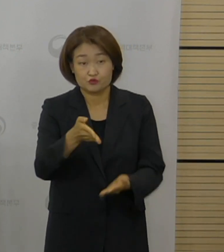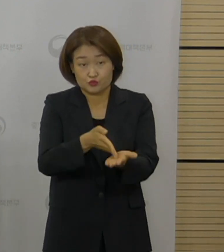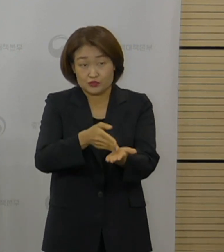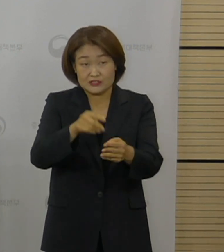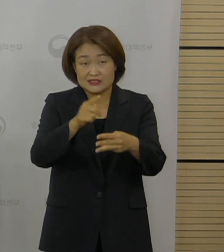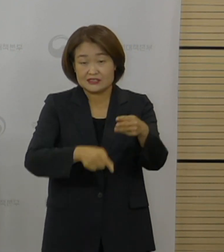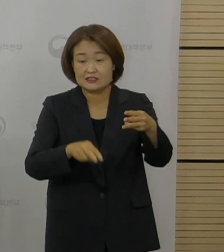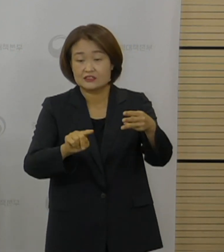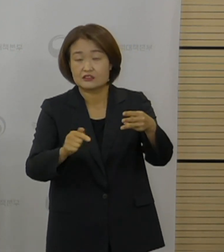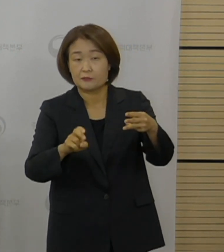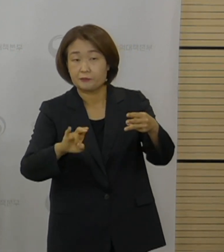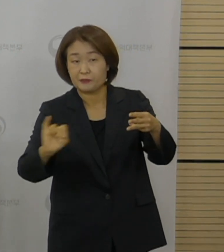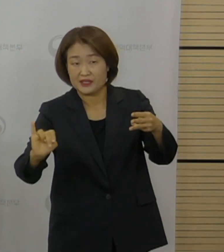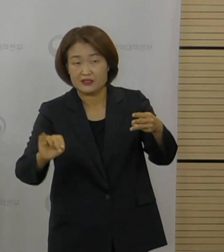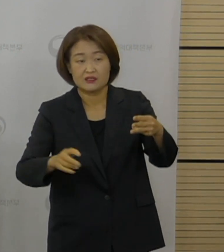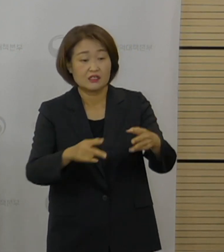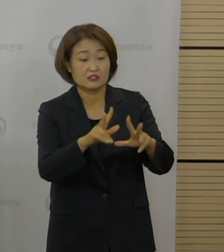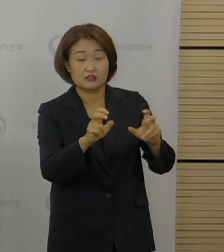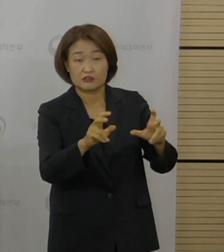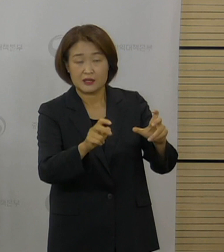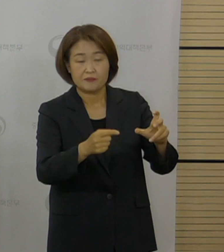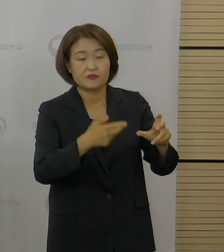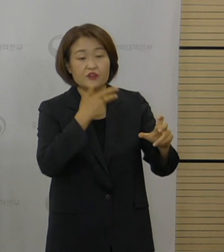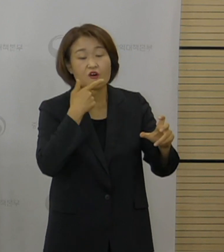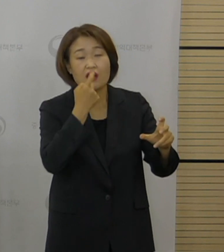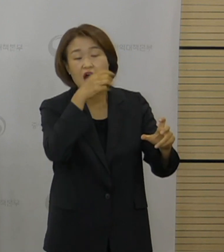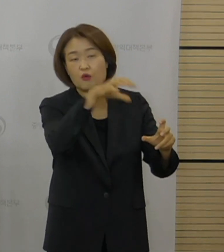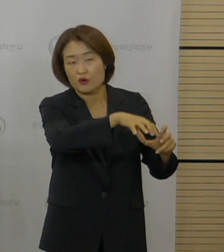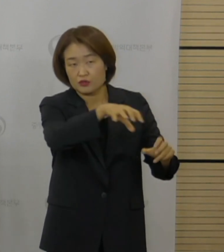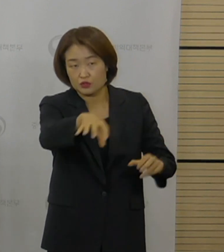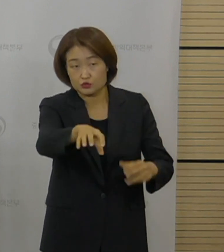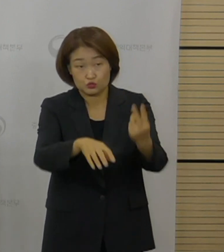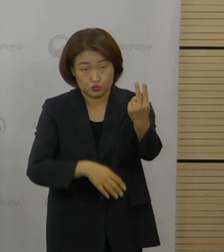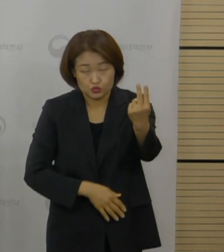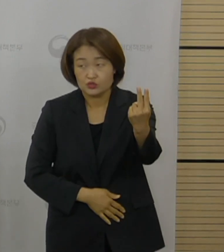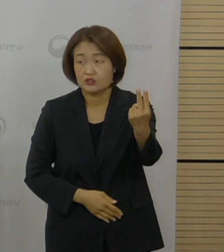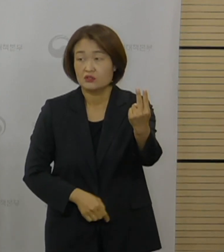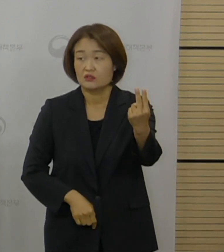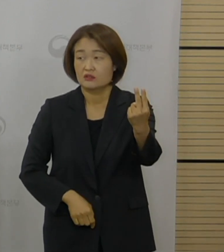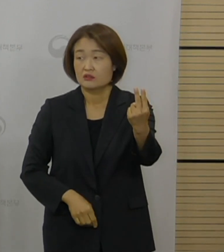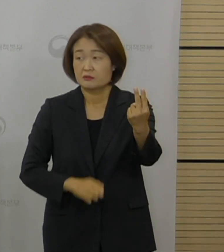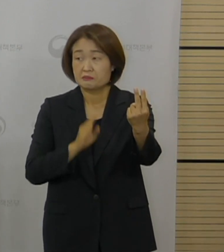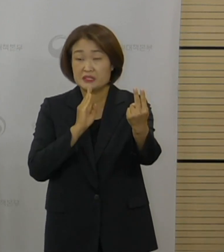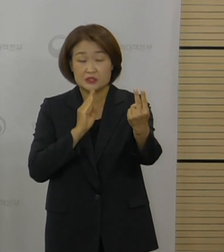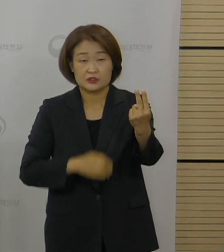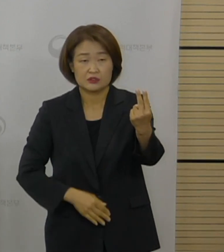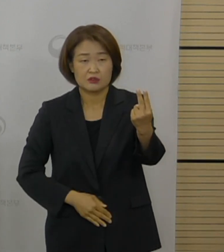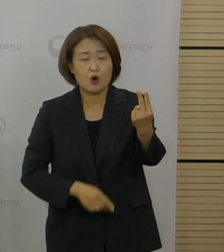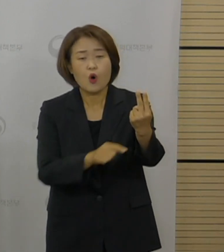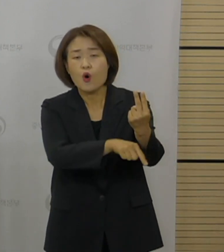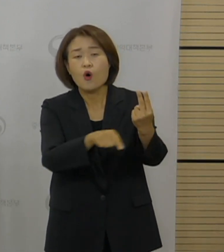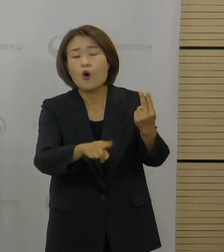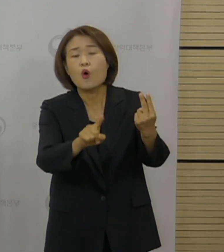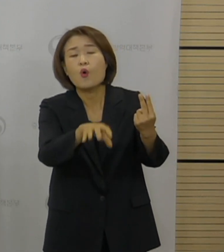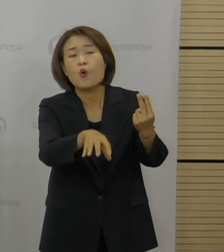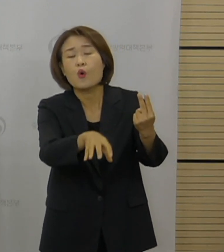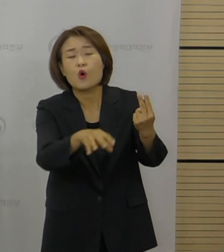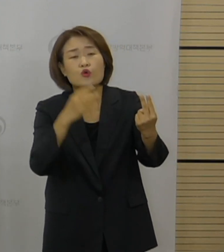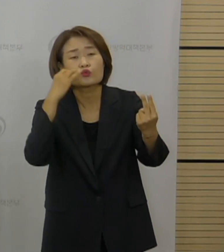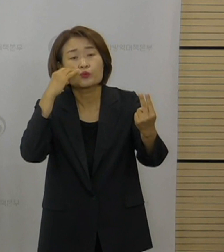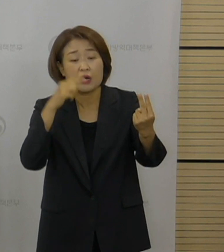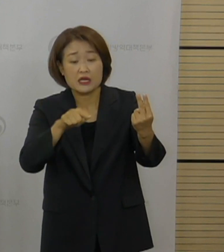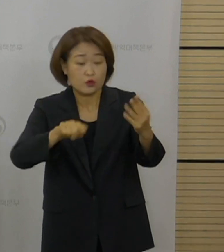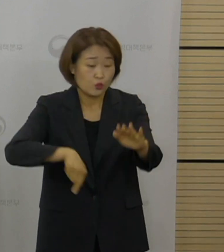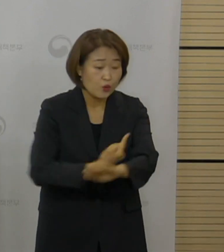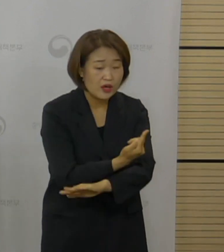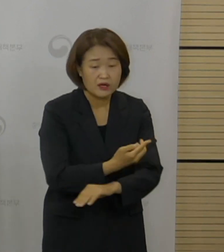성남 어학원과 관련된 두 개의 학원으로 표기가 되어 있는데 이 학원은 어디인지, 또 이 밖에